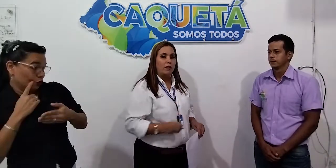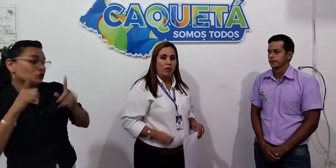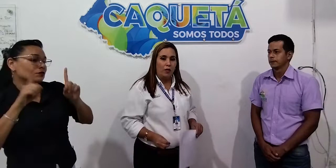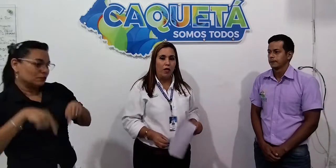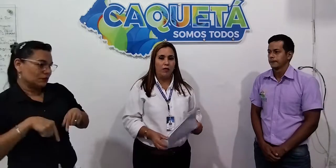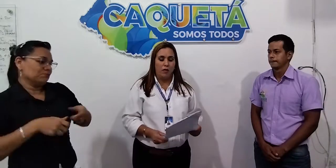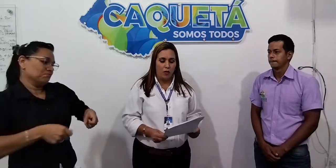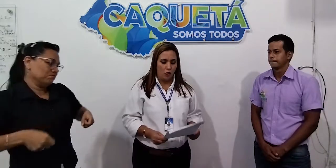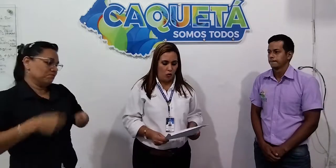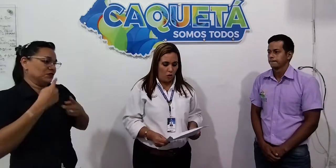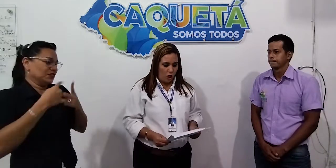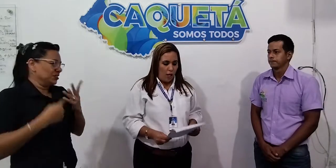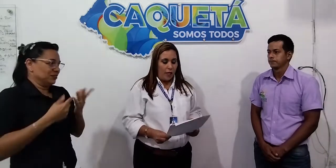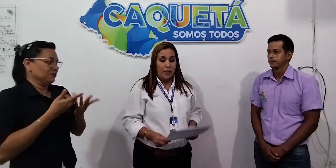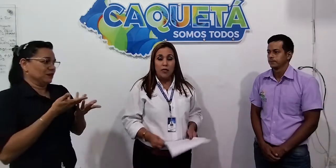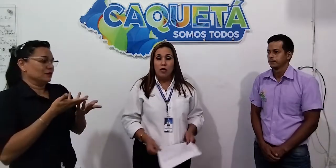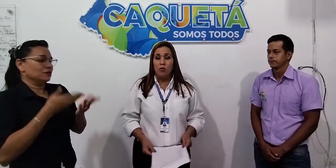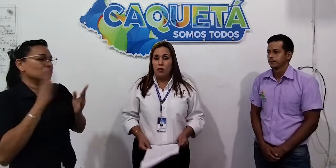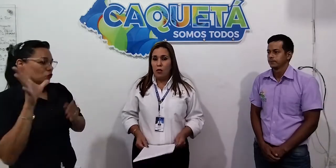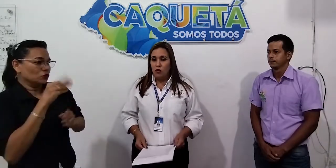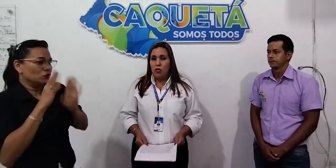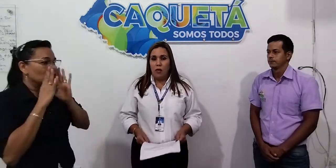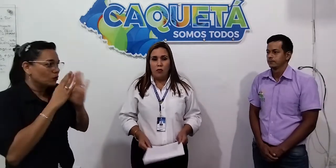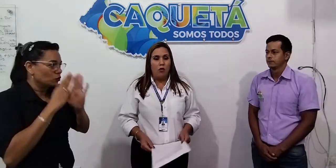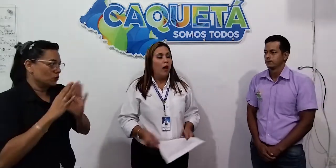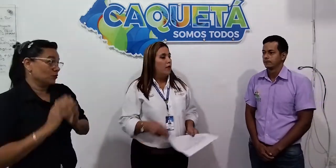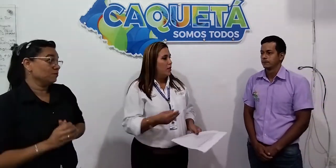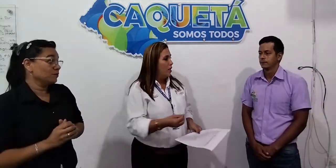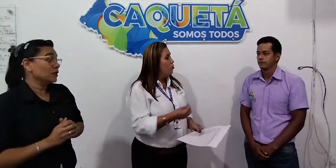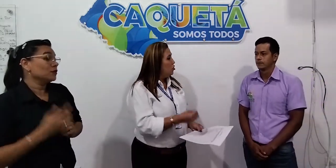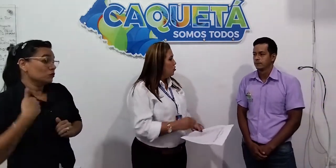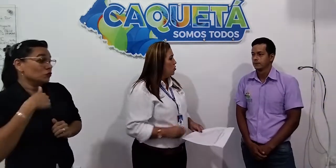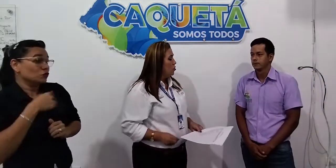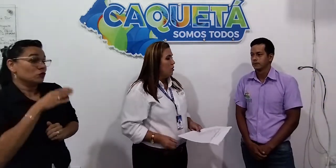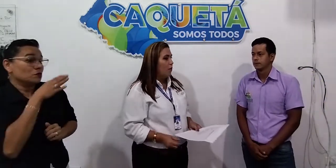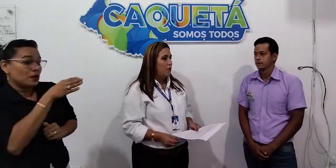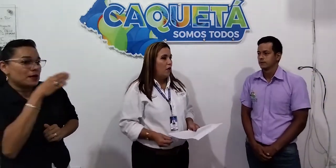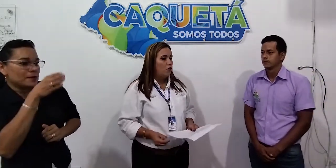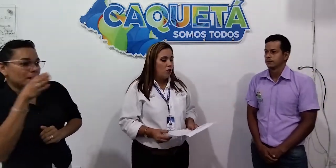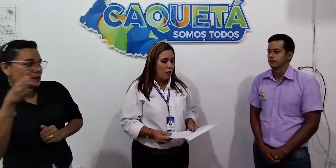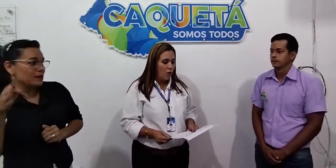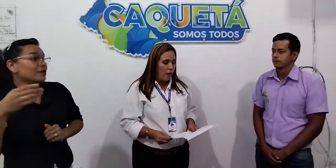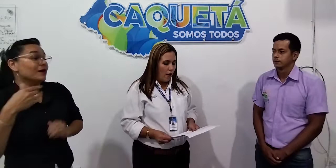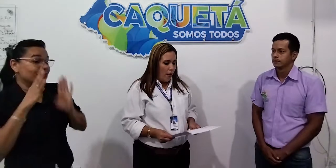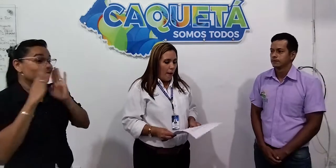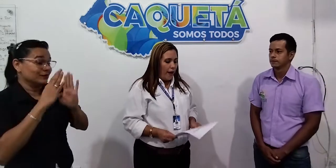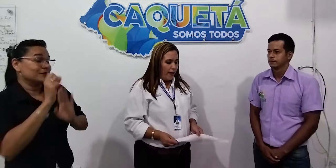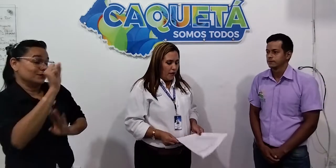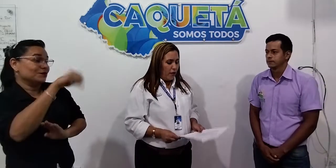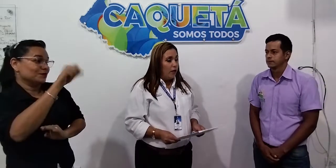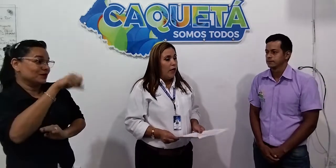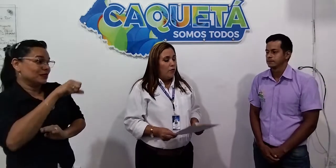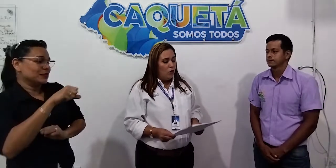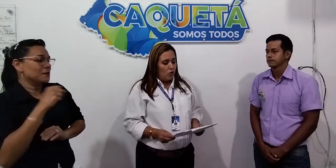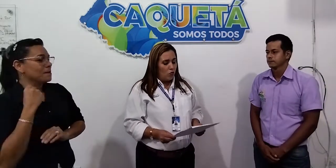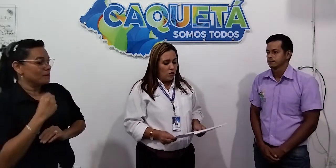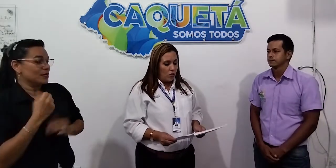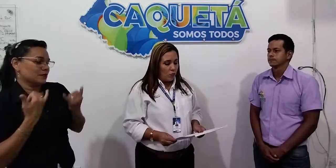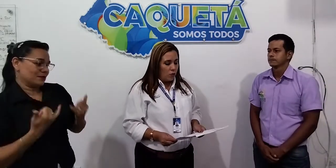territorio. Es así como estamos llegando a atender a niños con discapacidad auditiva en los municipios